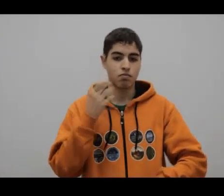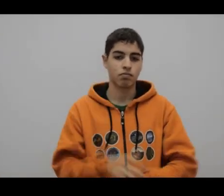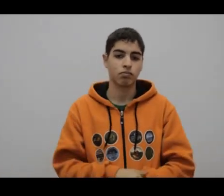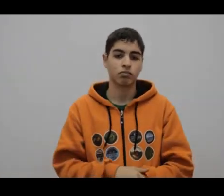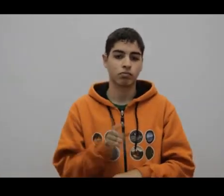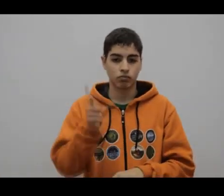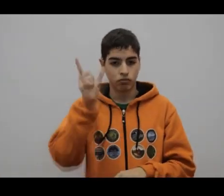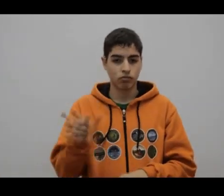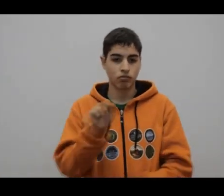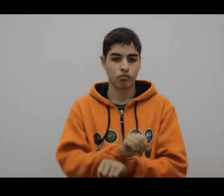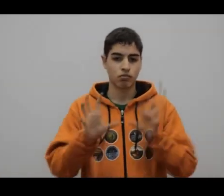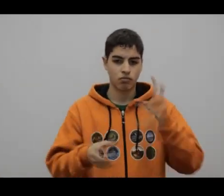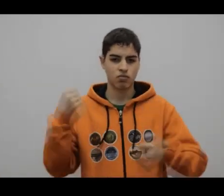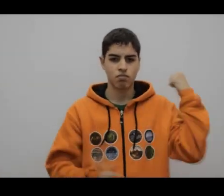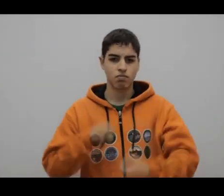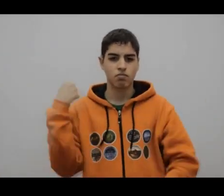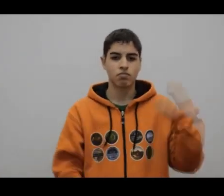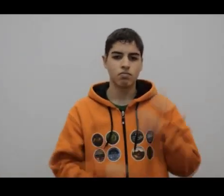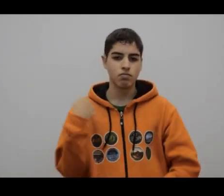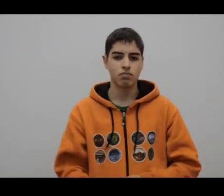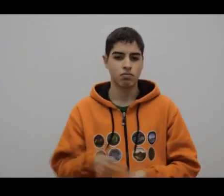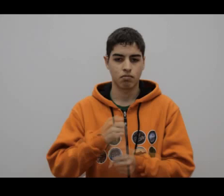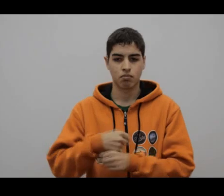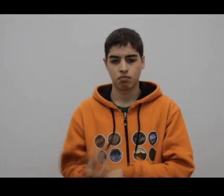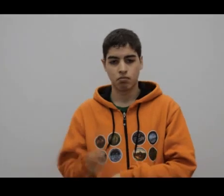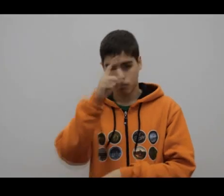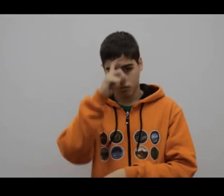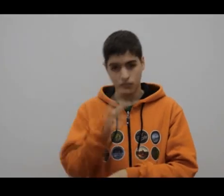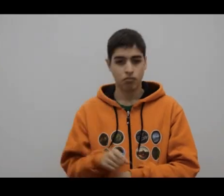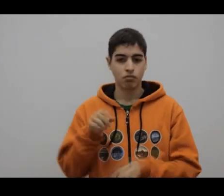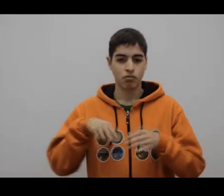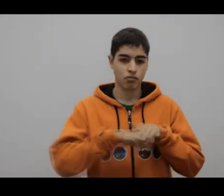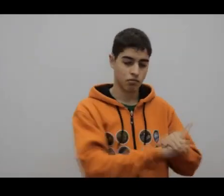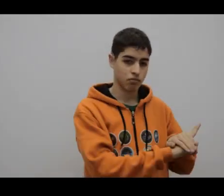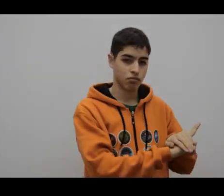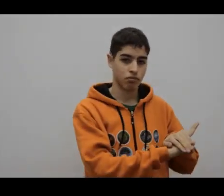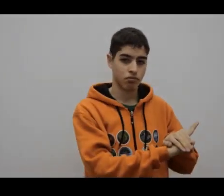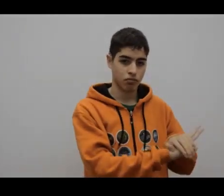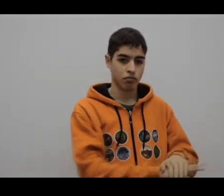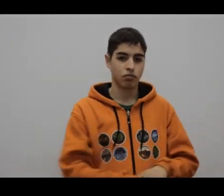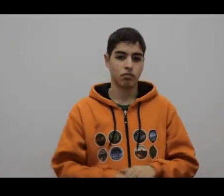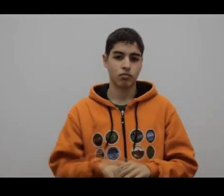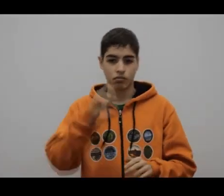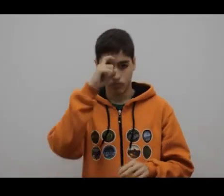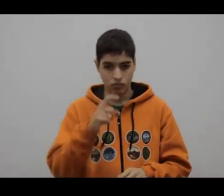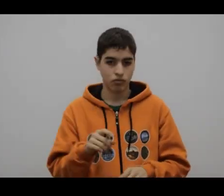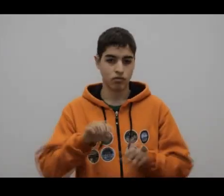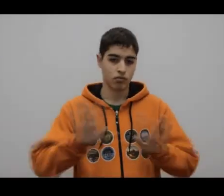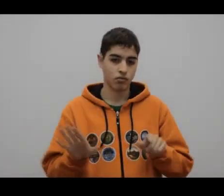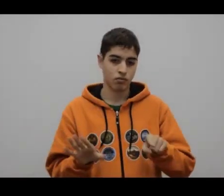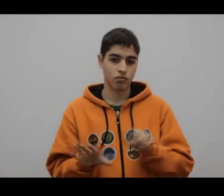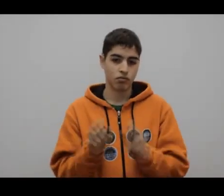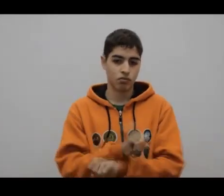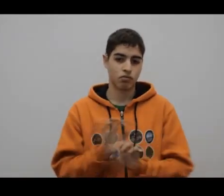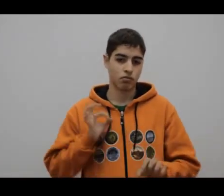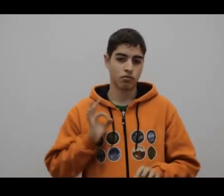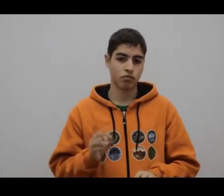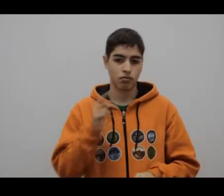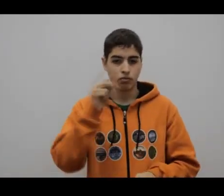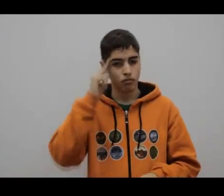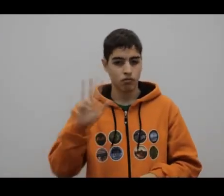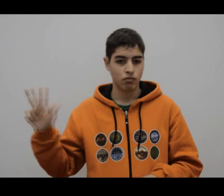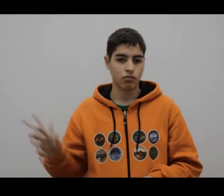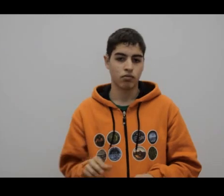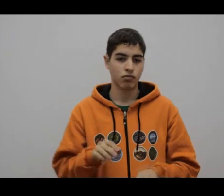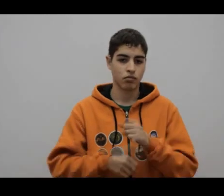partir de aquí hasta 1944, comienza a resentirse su salud, continúa así, hasta que se le complica